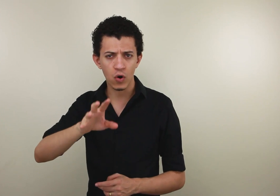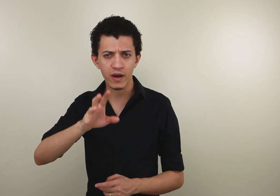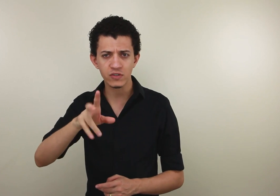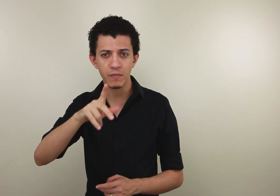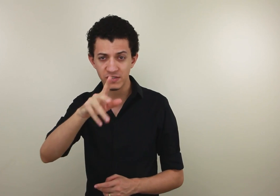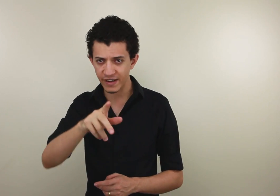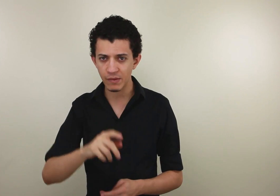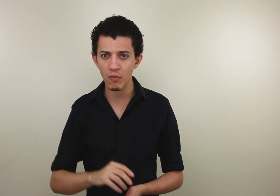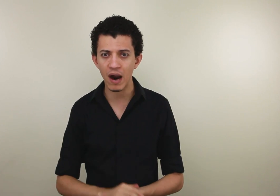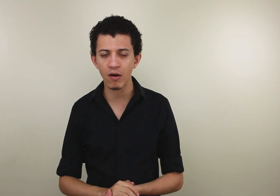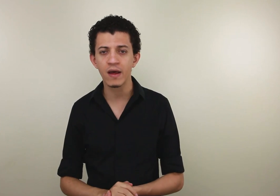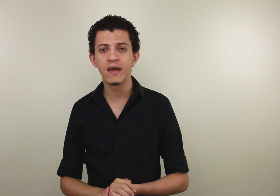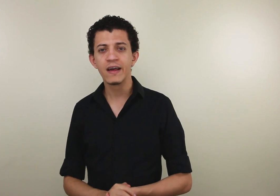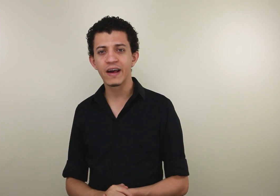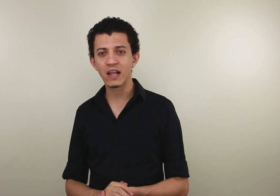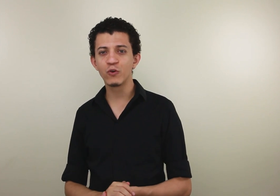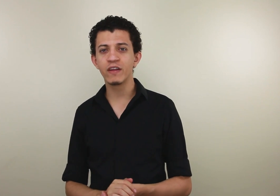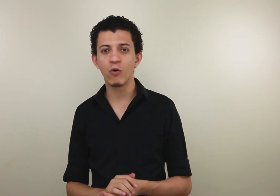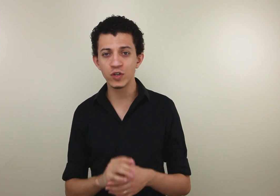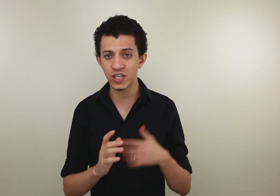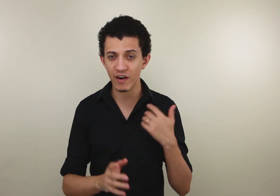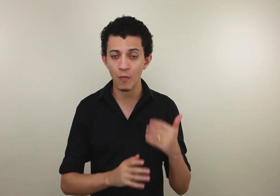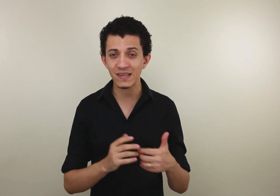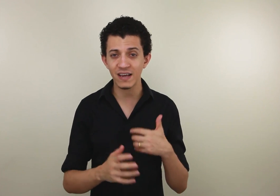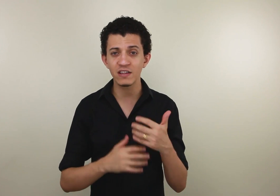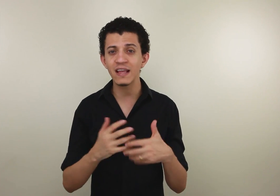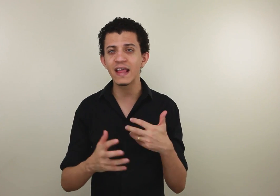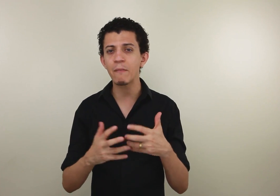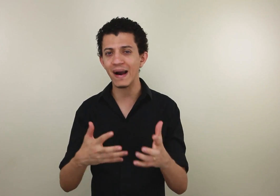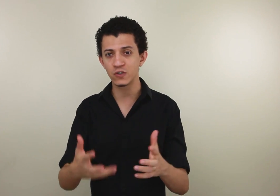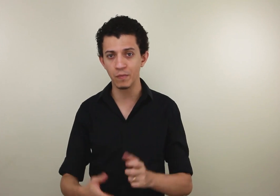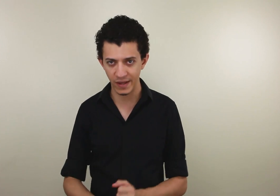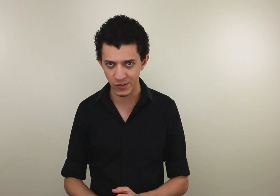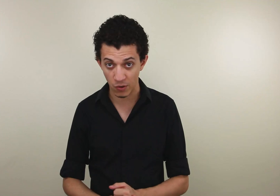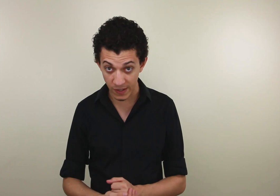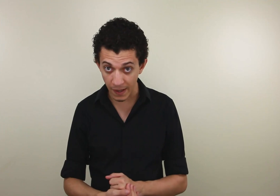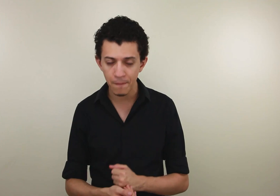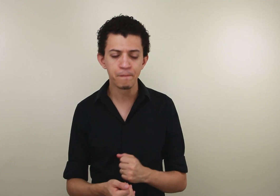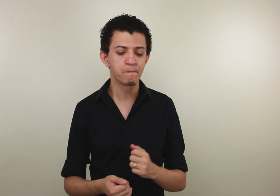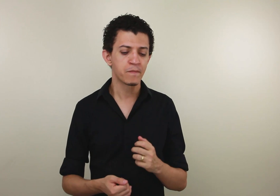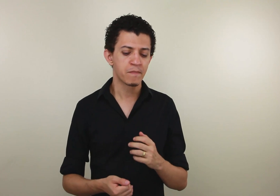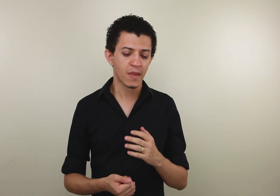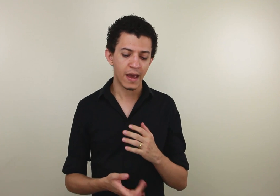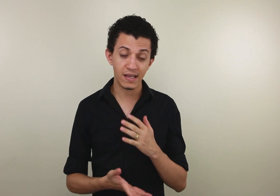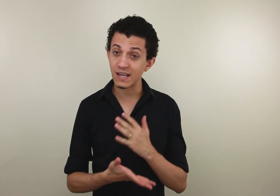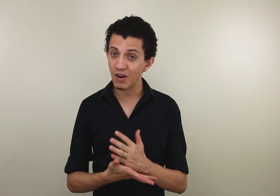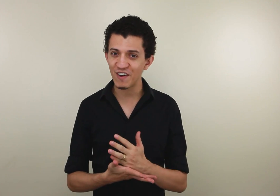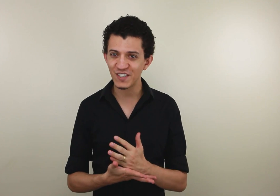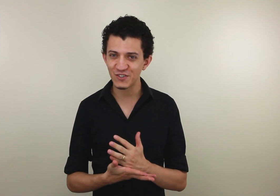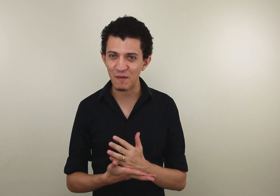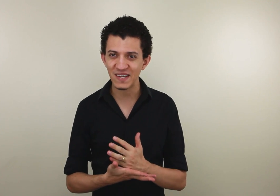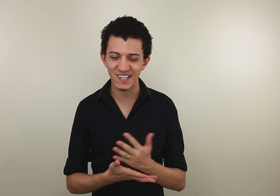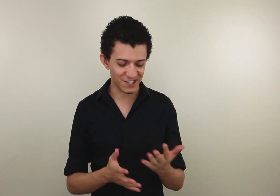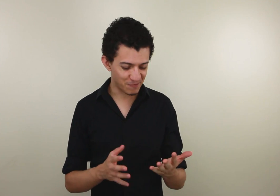colocar o seu e-mail, você vai receber uma aula gratuita onde você vai começar a entender mais sobre isso, ok? Essa aula vai te ajudar bastante.